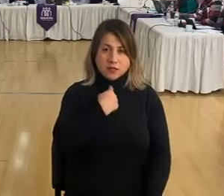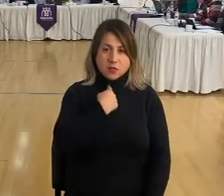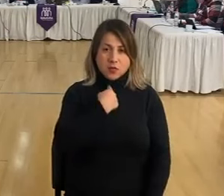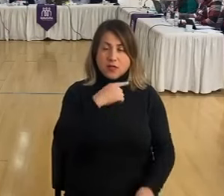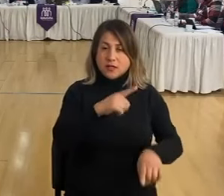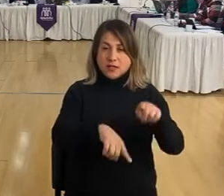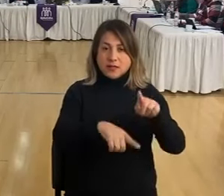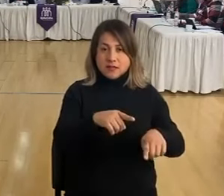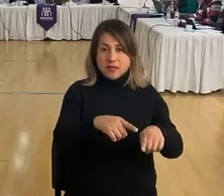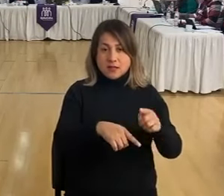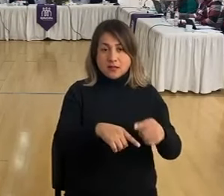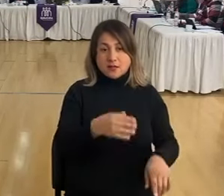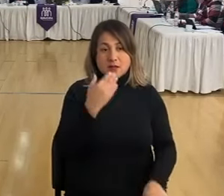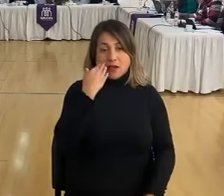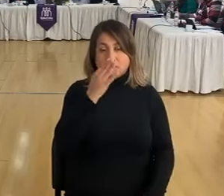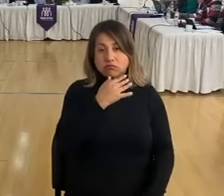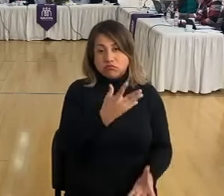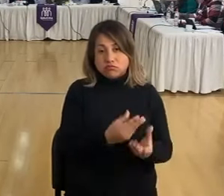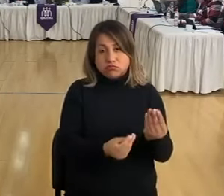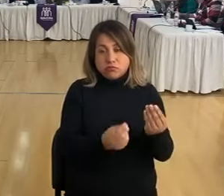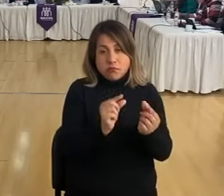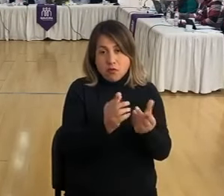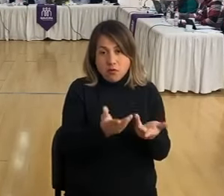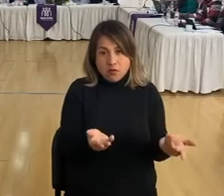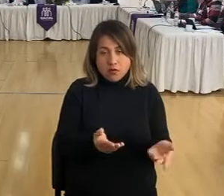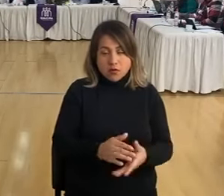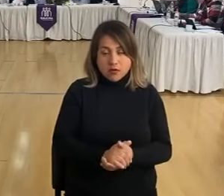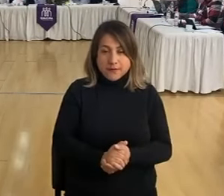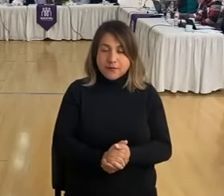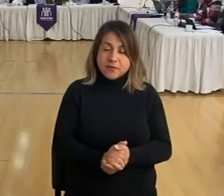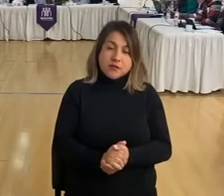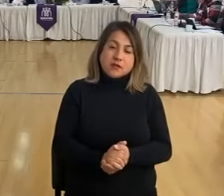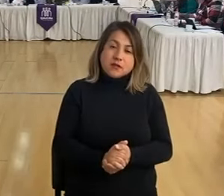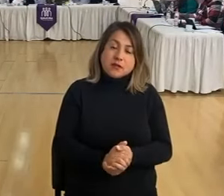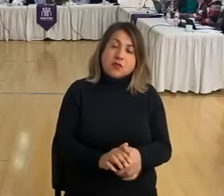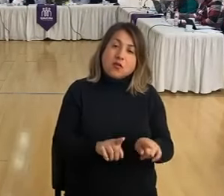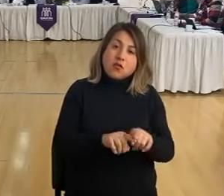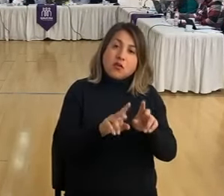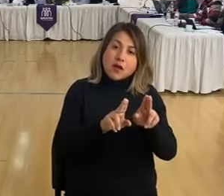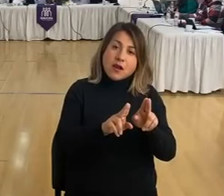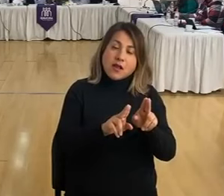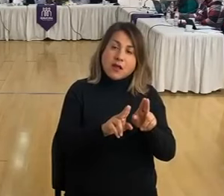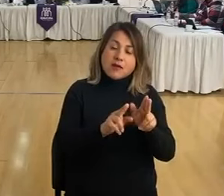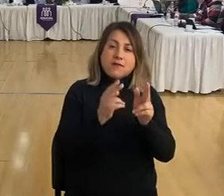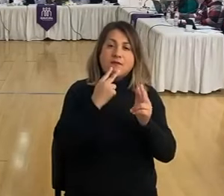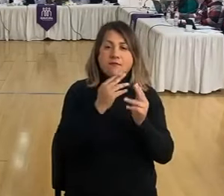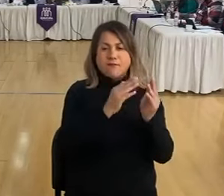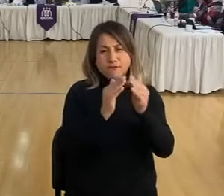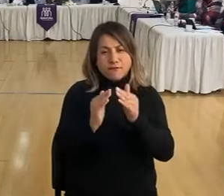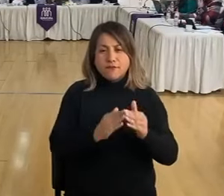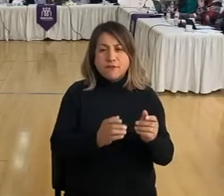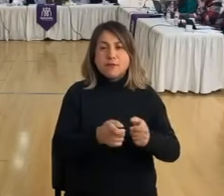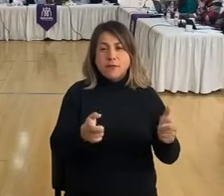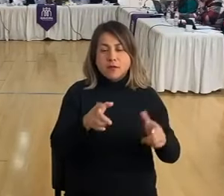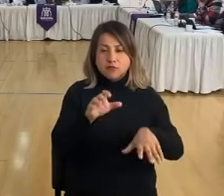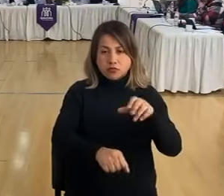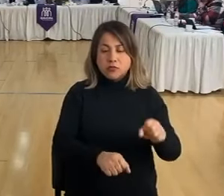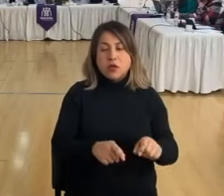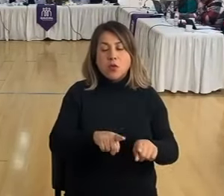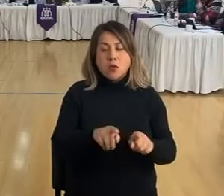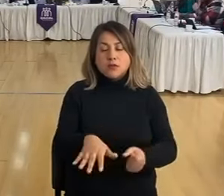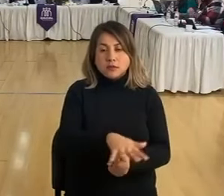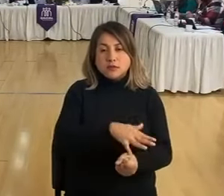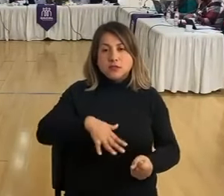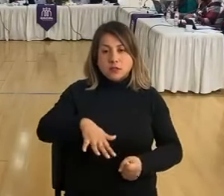porque tierras ya casi no le quedan, puedan ser lo más habitables posible, y en una situación